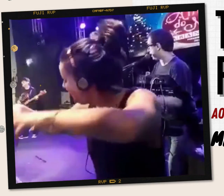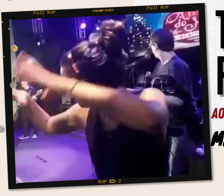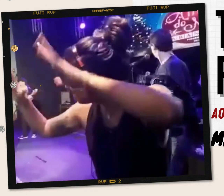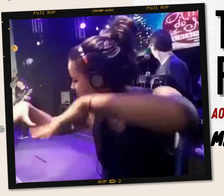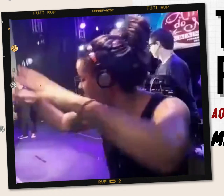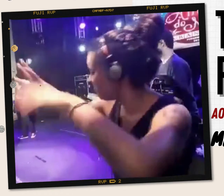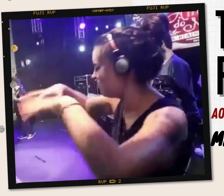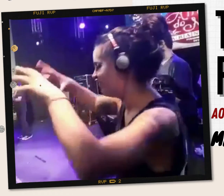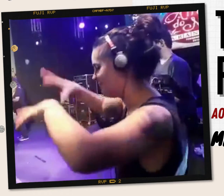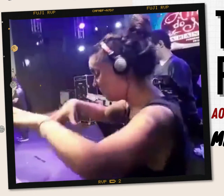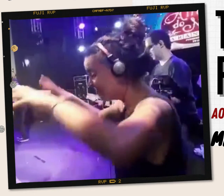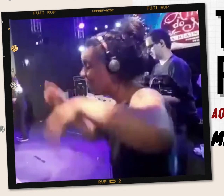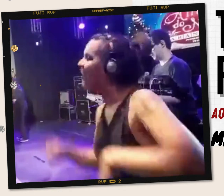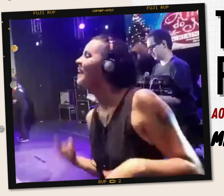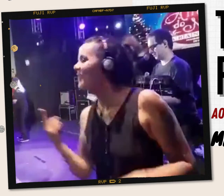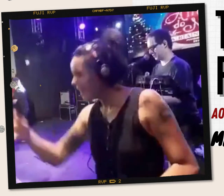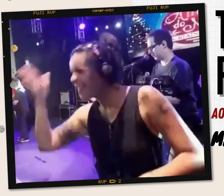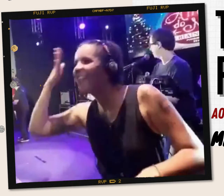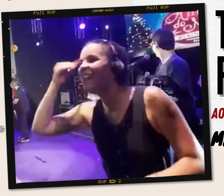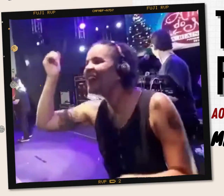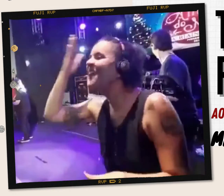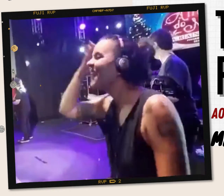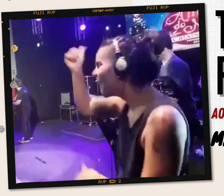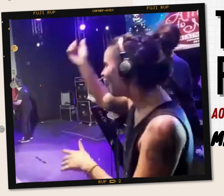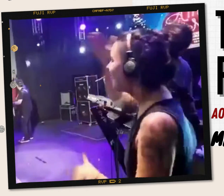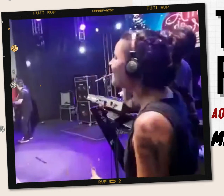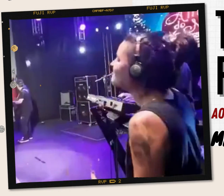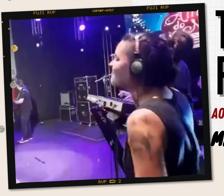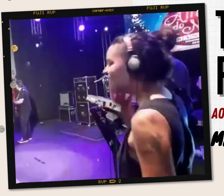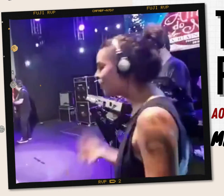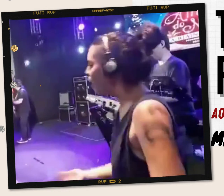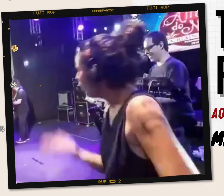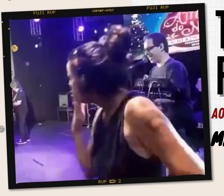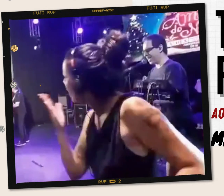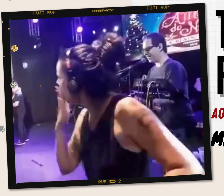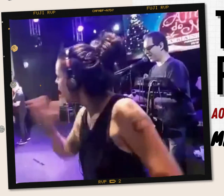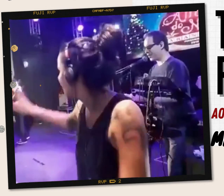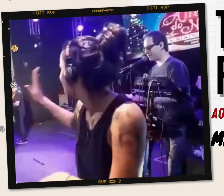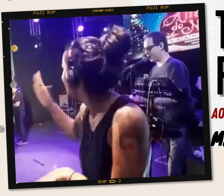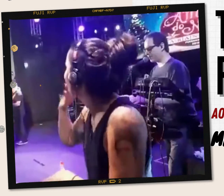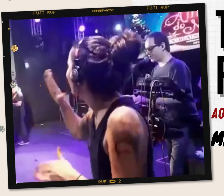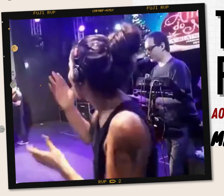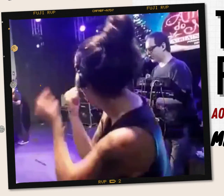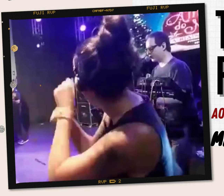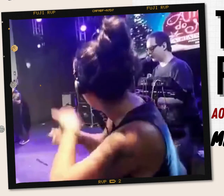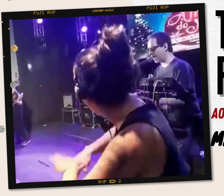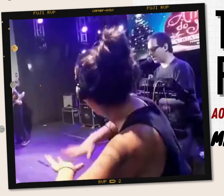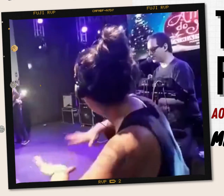amar Eu quero muito tempo para amar